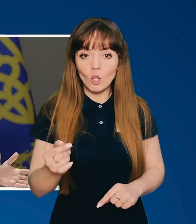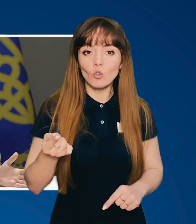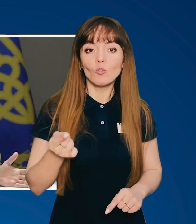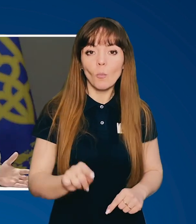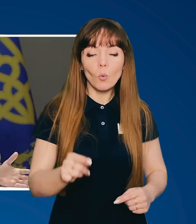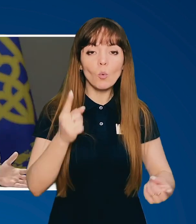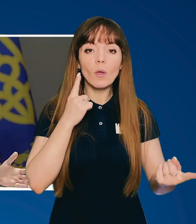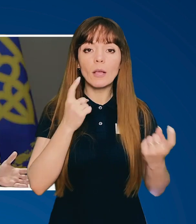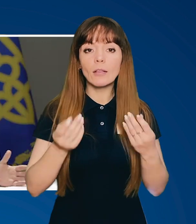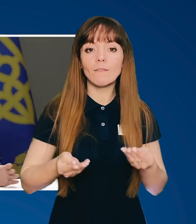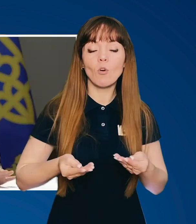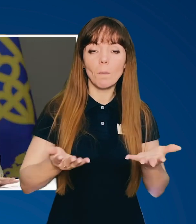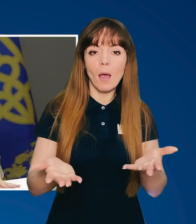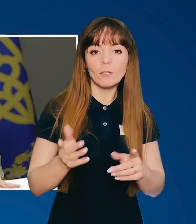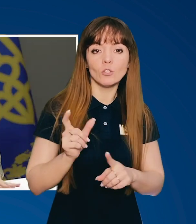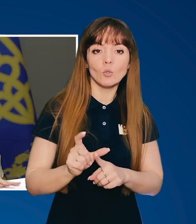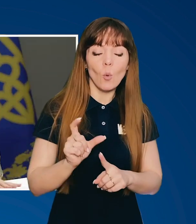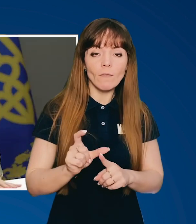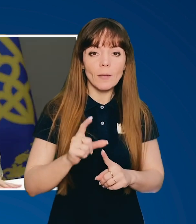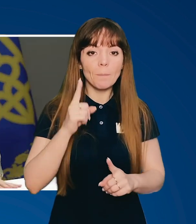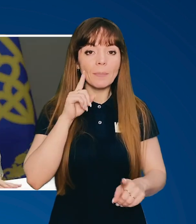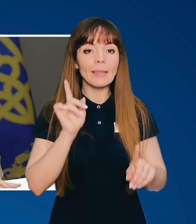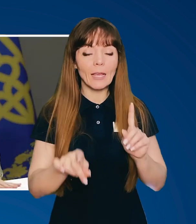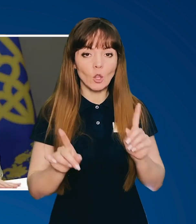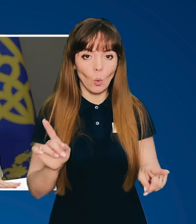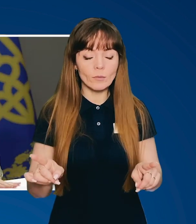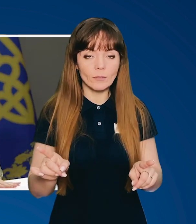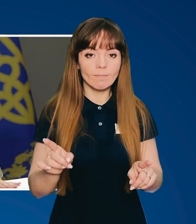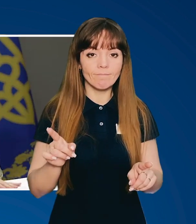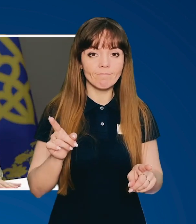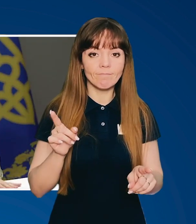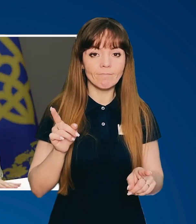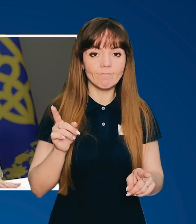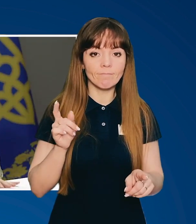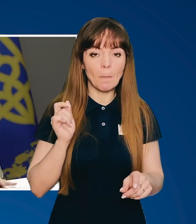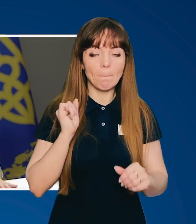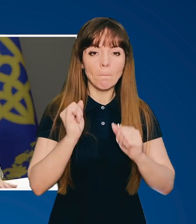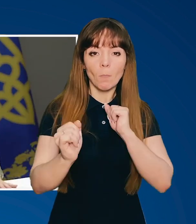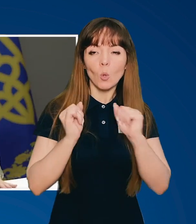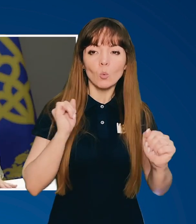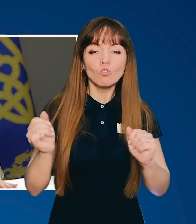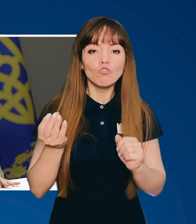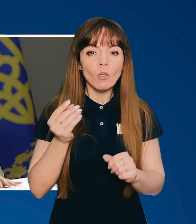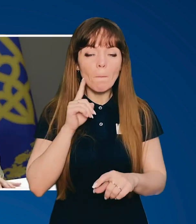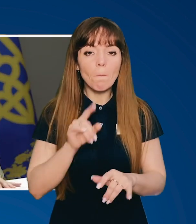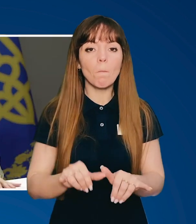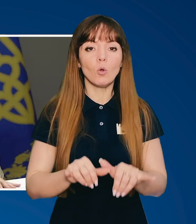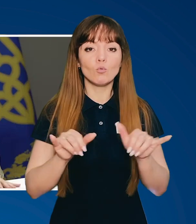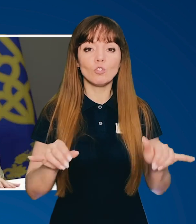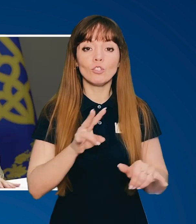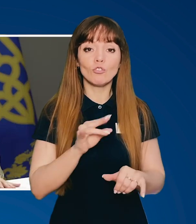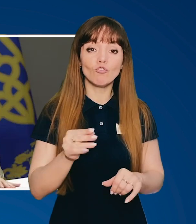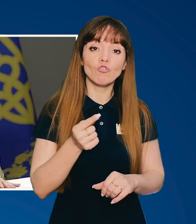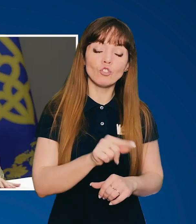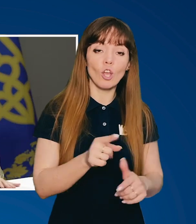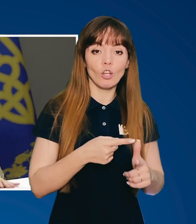Тому інформація, слова іноді б'ють ще потужніше, ніж та чи інша